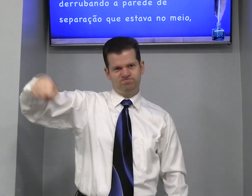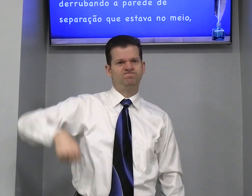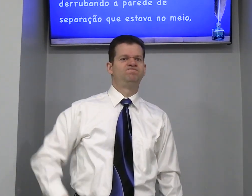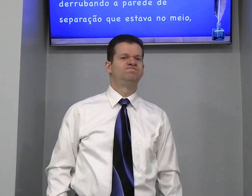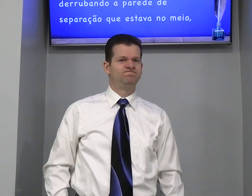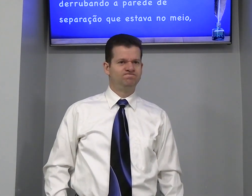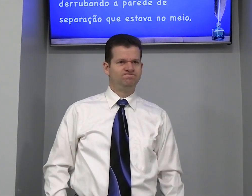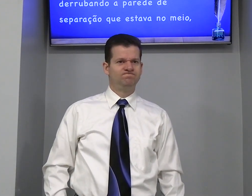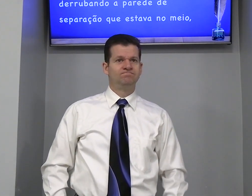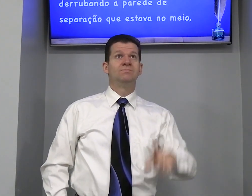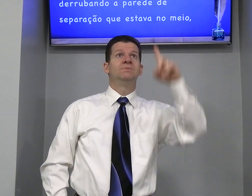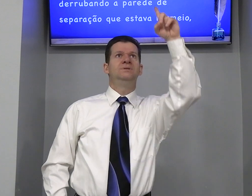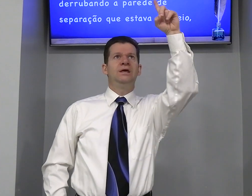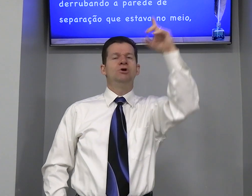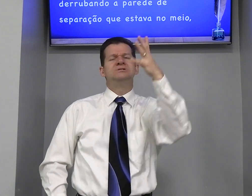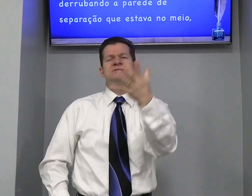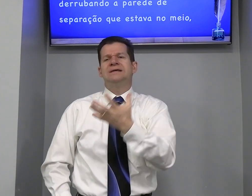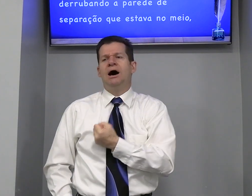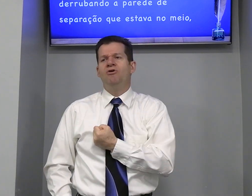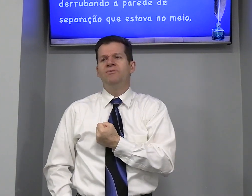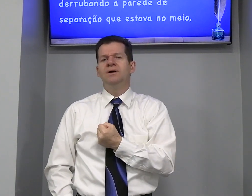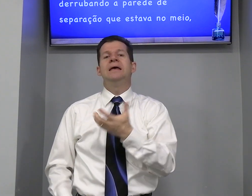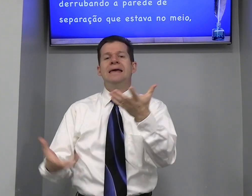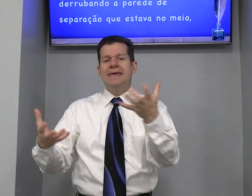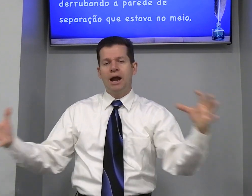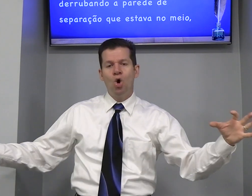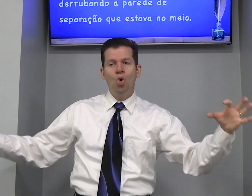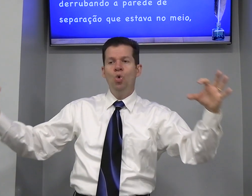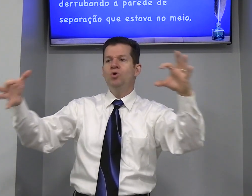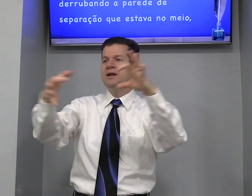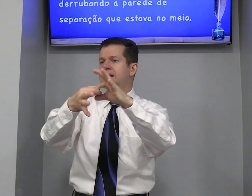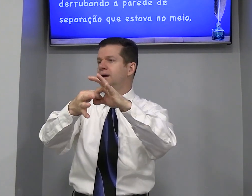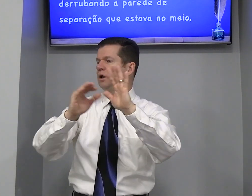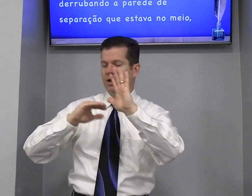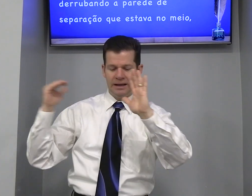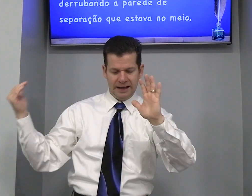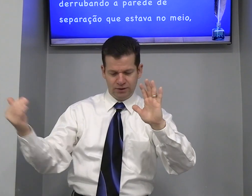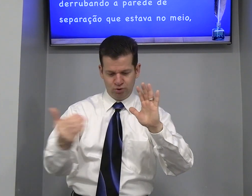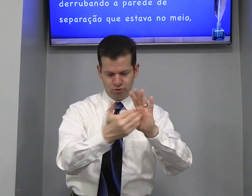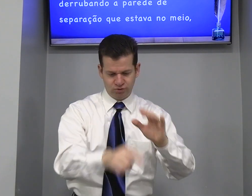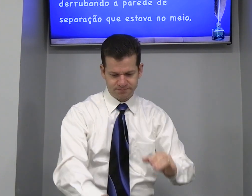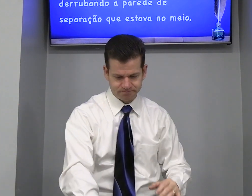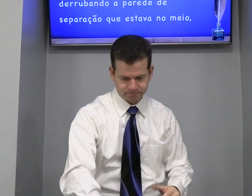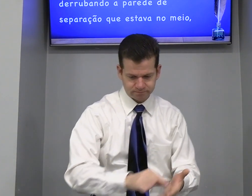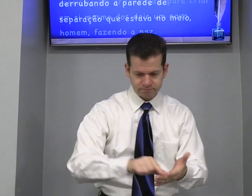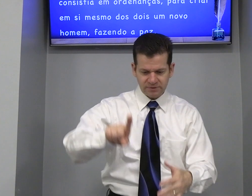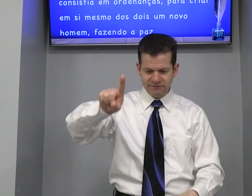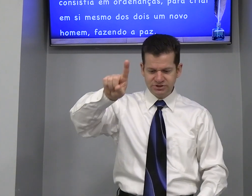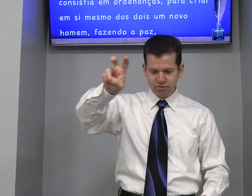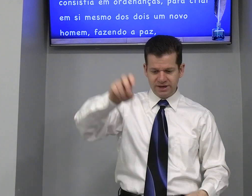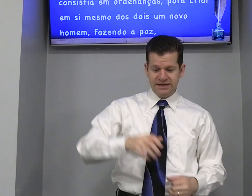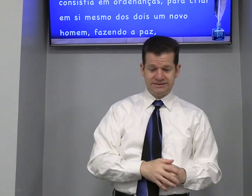Deus Salva Quer Unir A todos Versículo 15